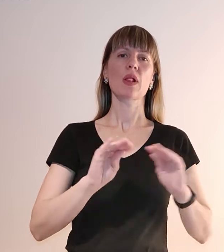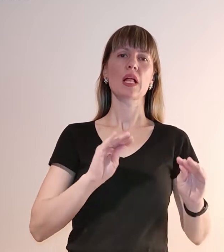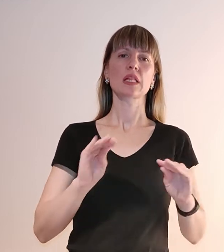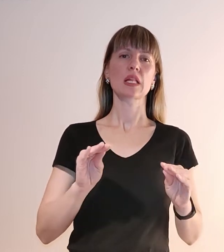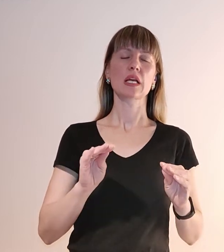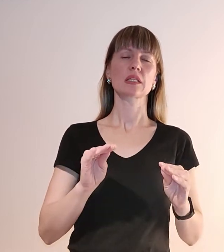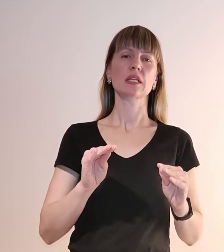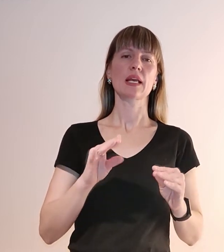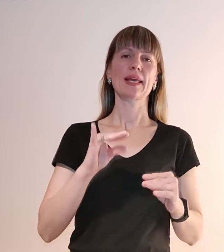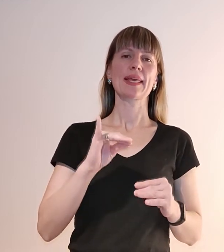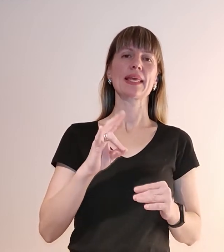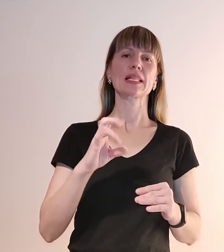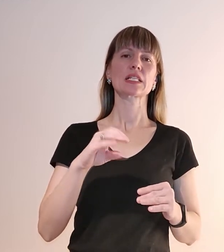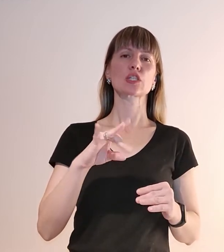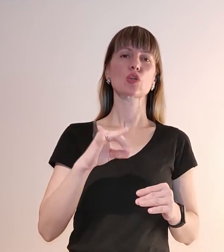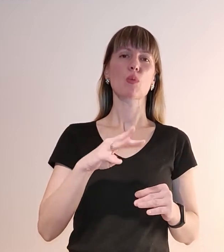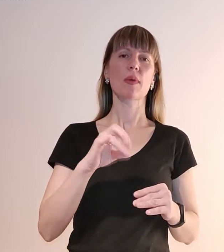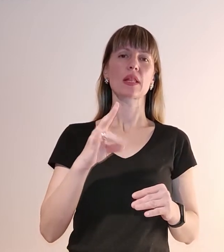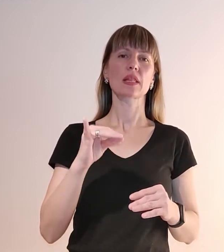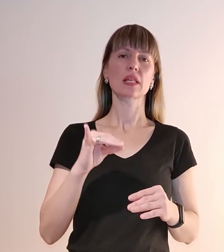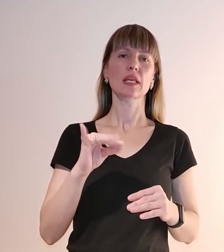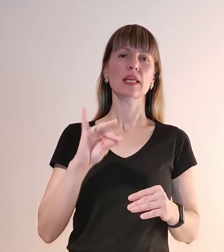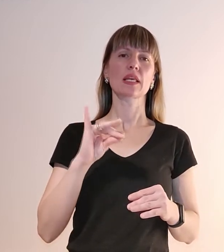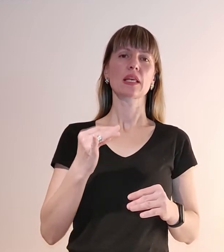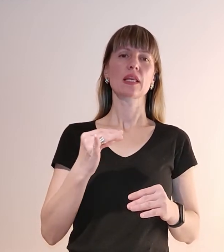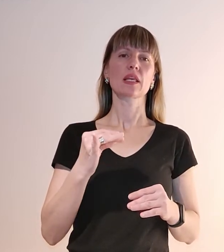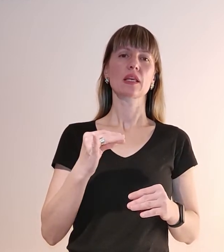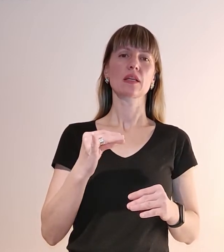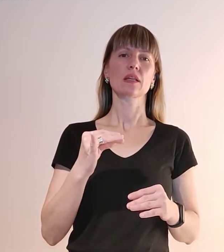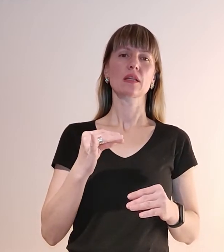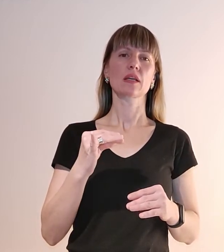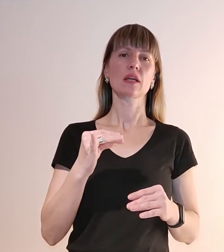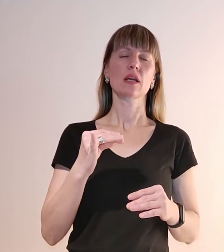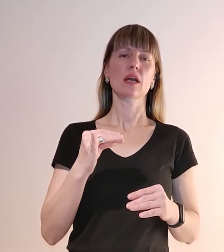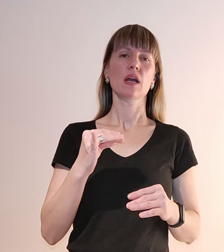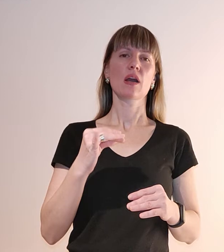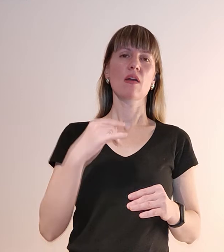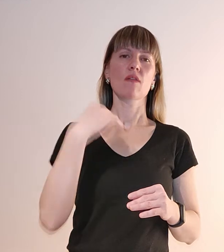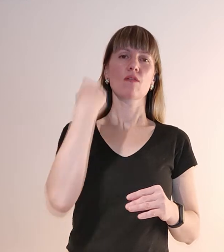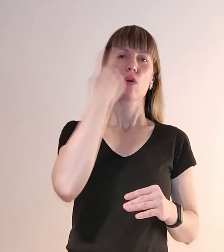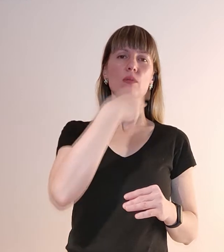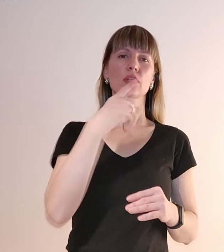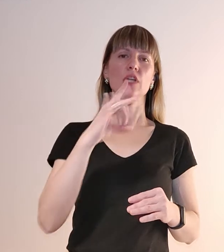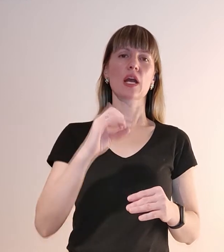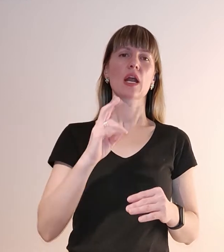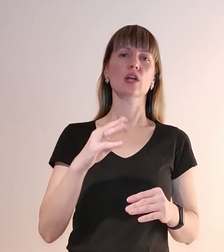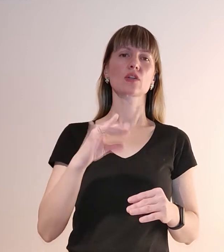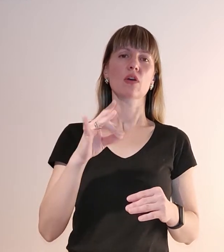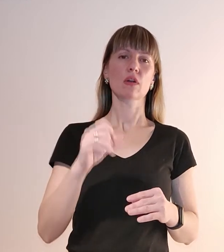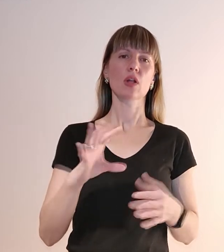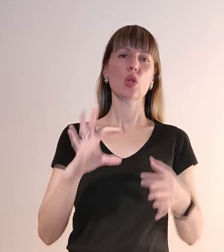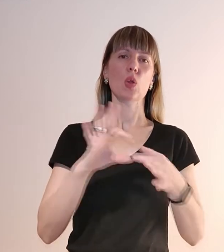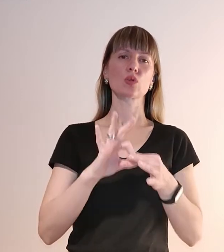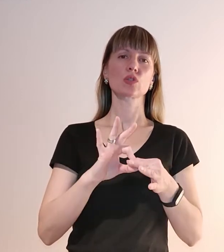інструментарій, і вуз подручень ректора долучився до цієї опозиції,